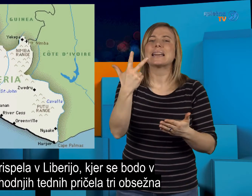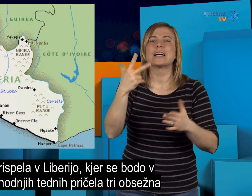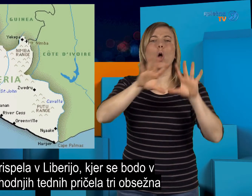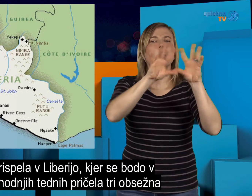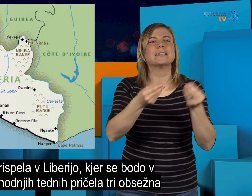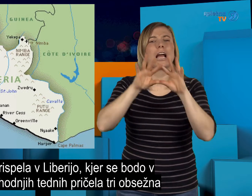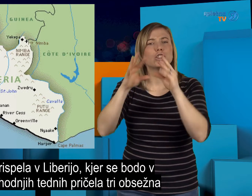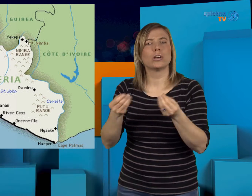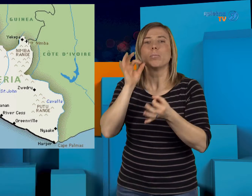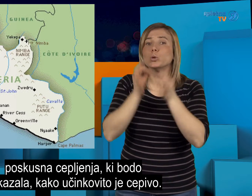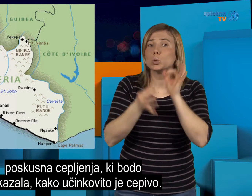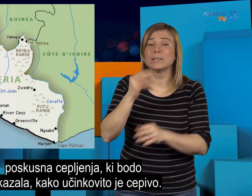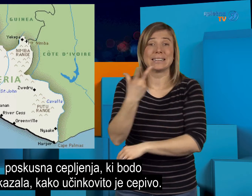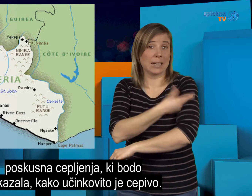pokazala, kako učinkovito je cepivo.